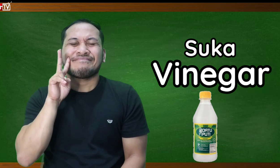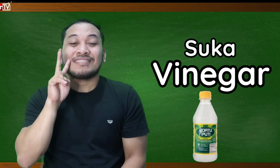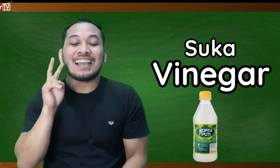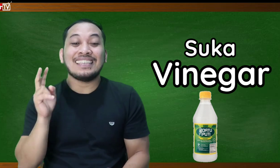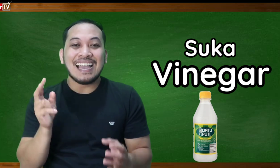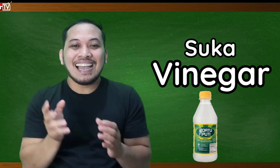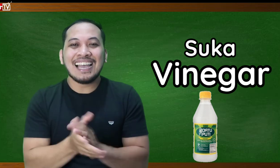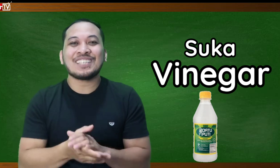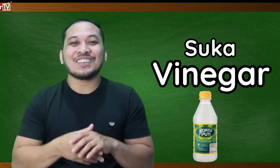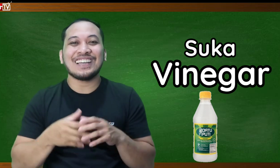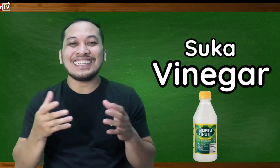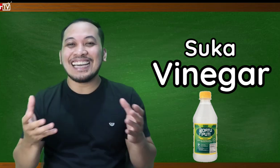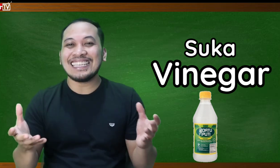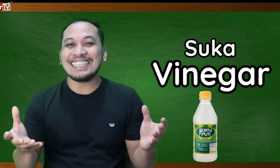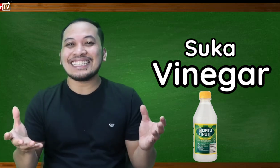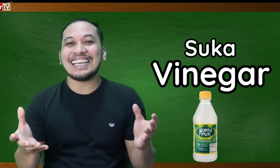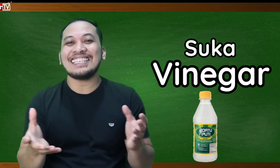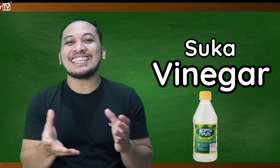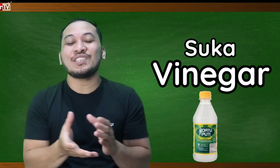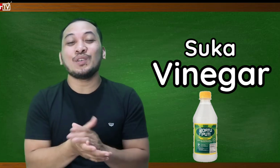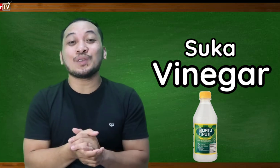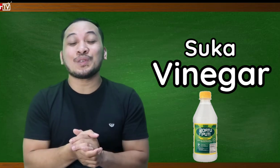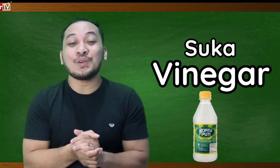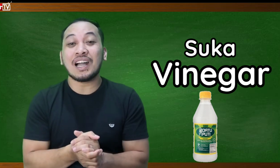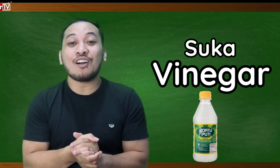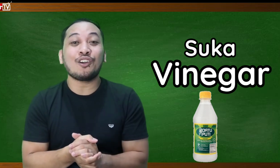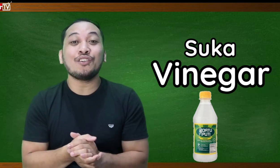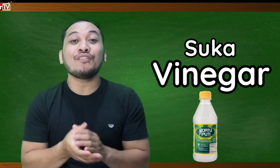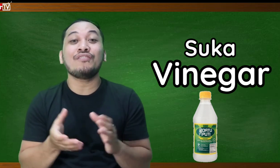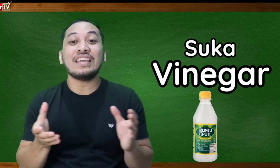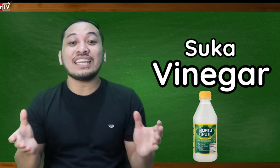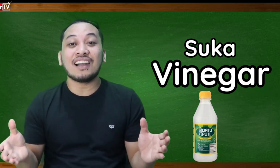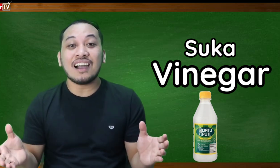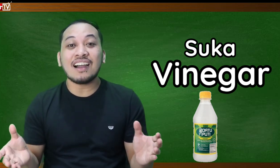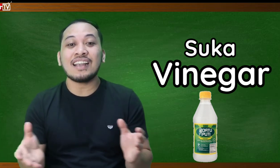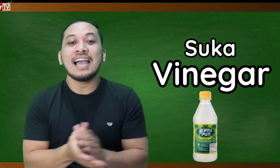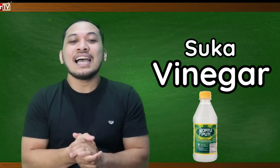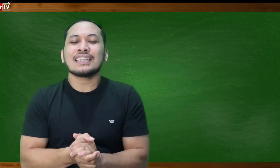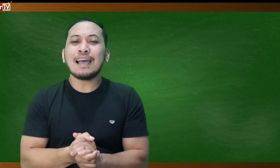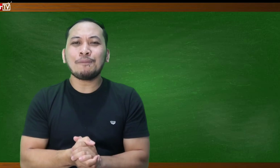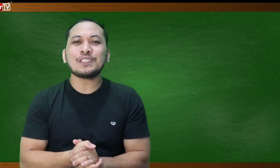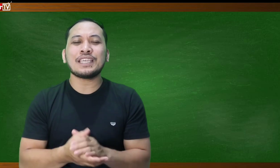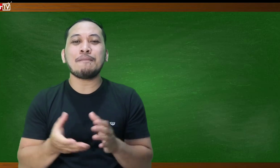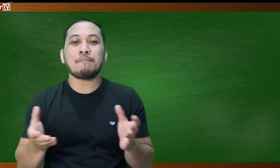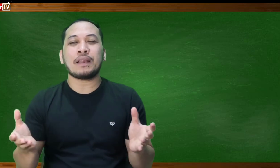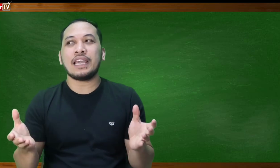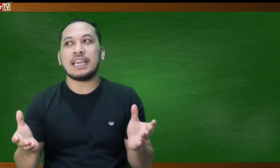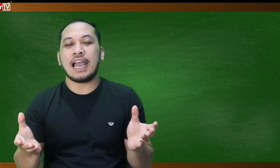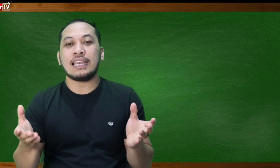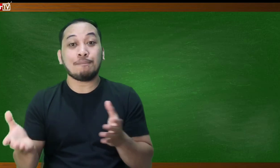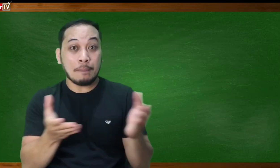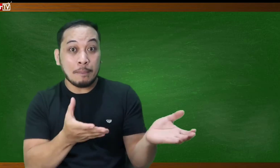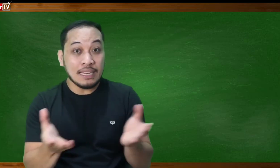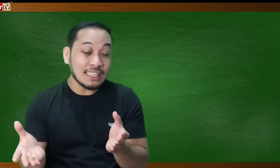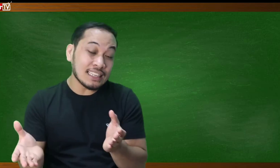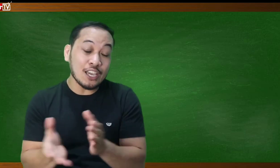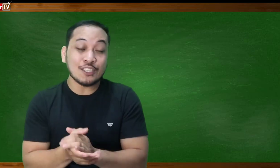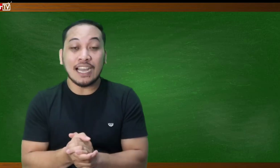ayan so ganito natin isisenyas yung suka or yung vinegar tapos syempre nagpapabili din tayo sa